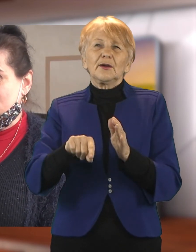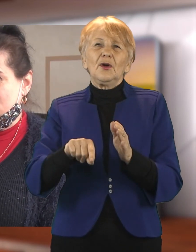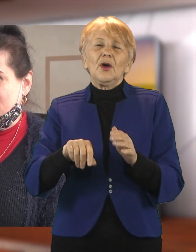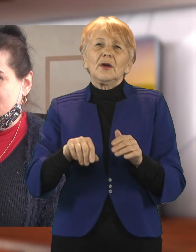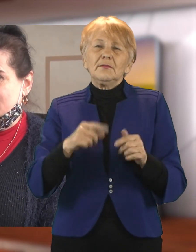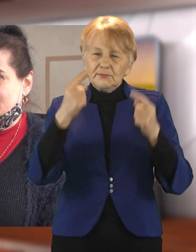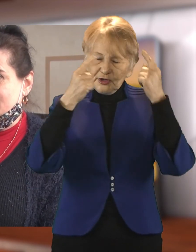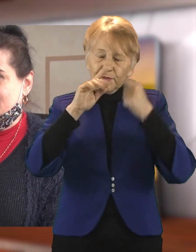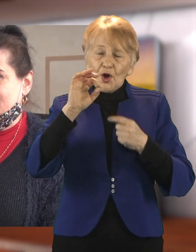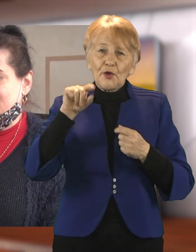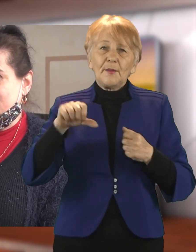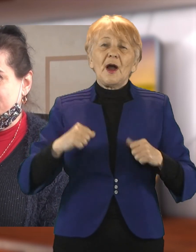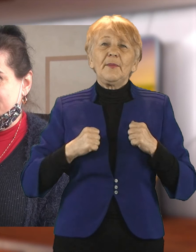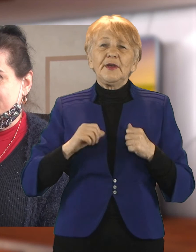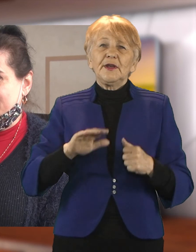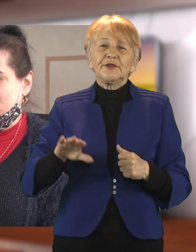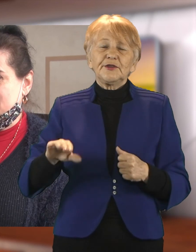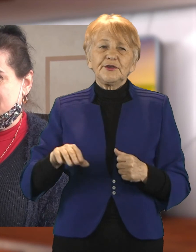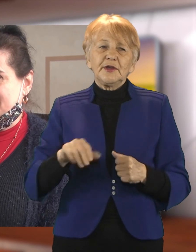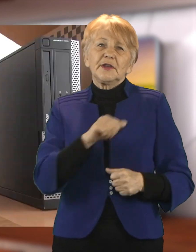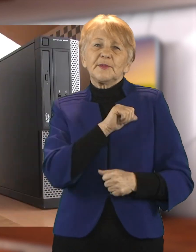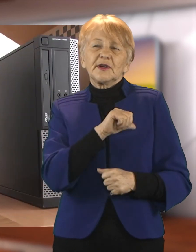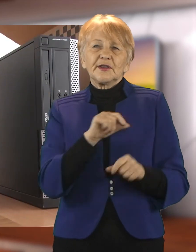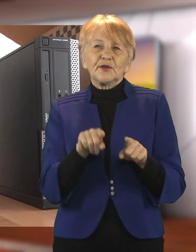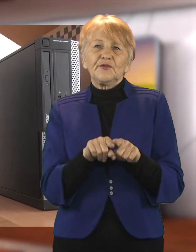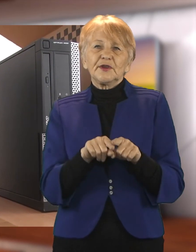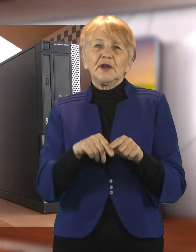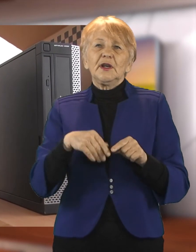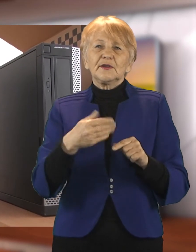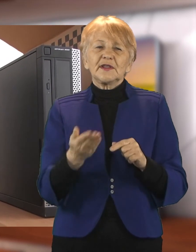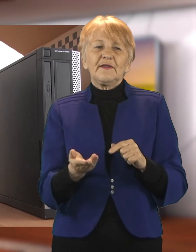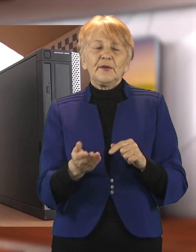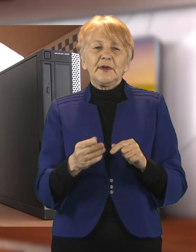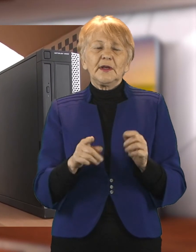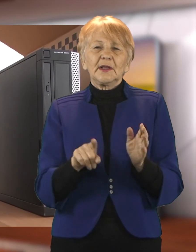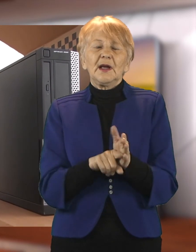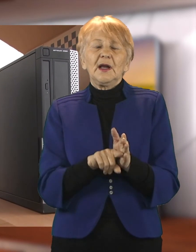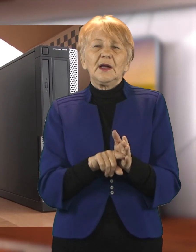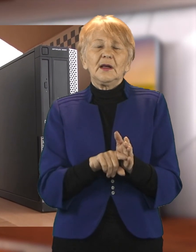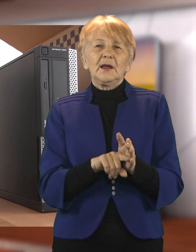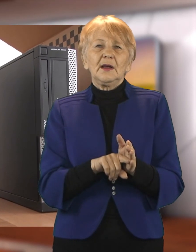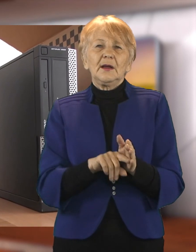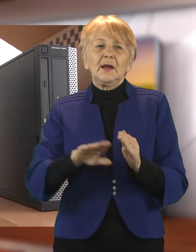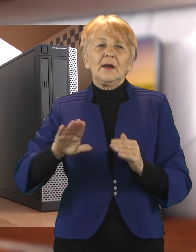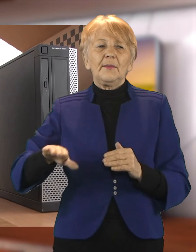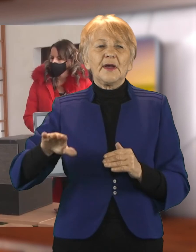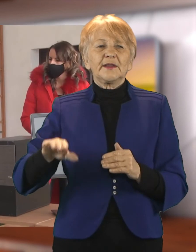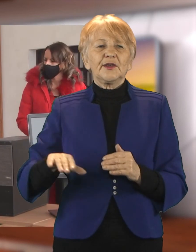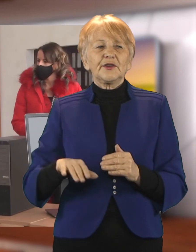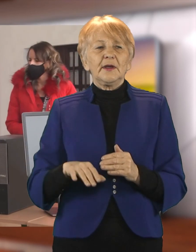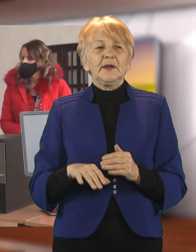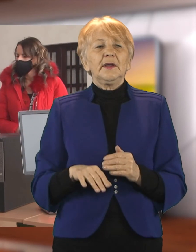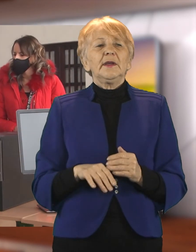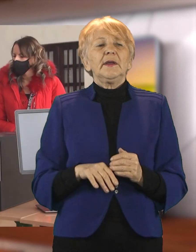spożytkujemy właściwie. Odkąd firma Eko Okna prowadzi akcję przekazywania komputerów do różnych